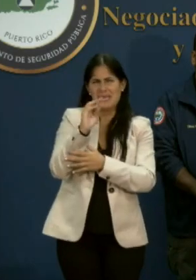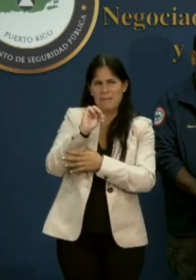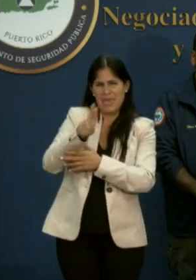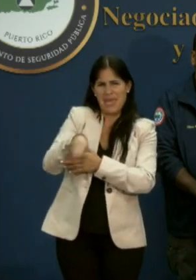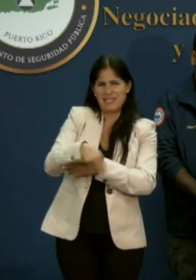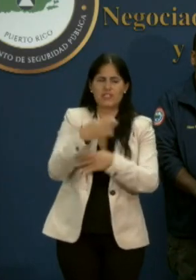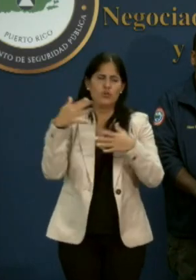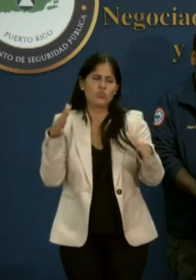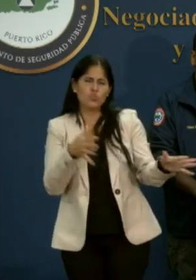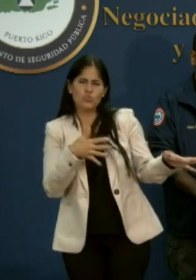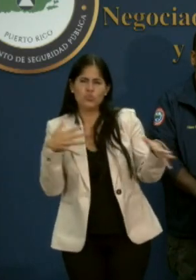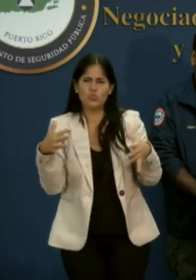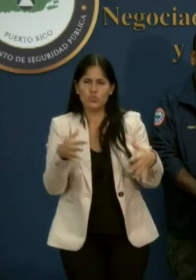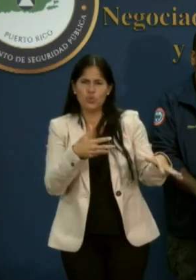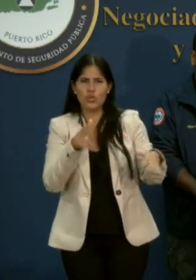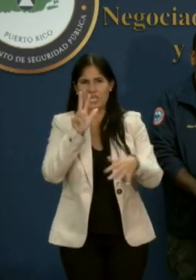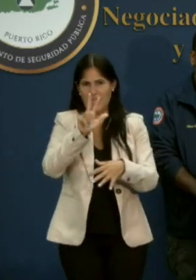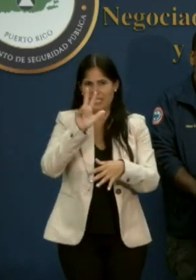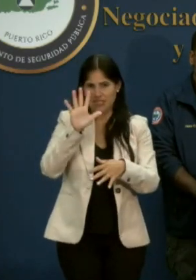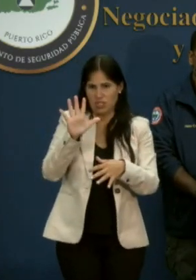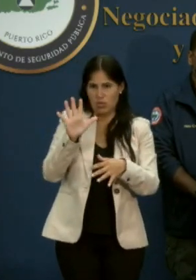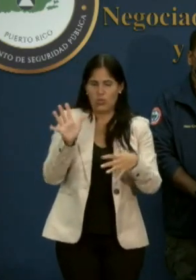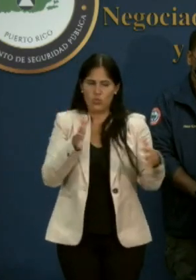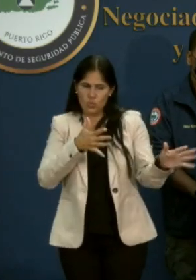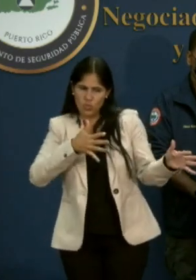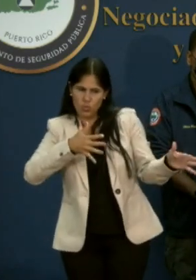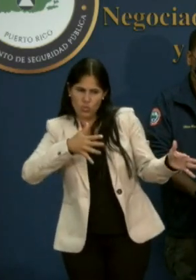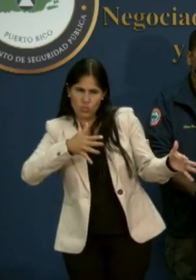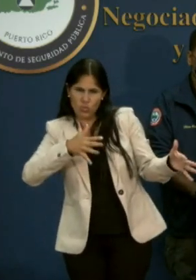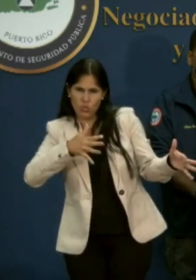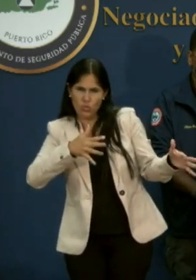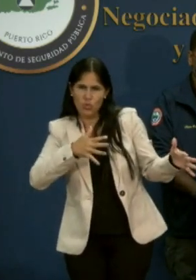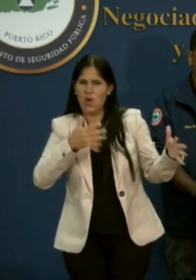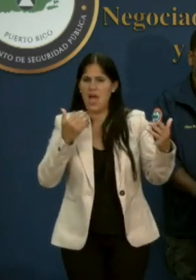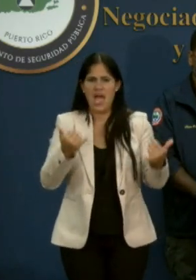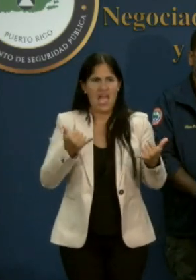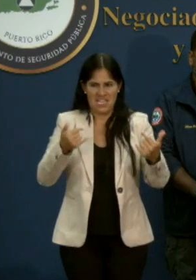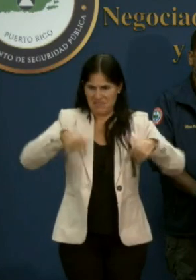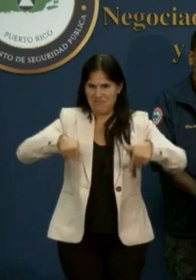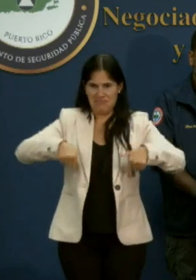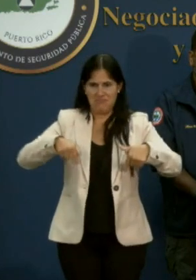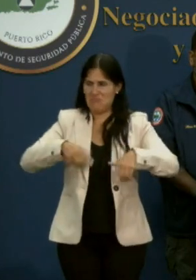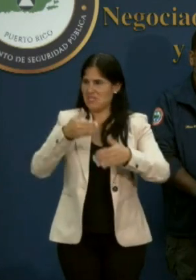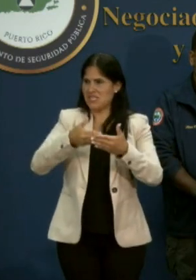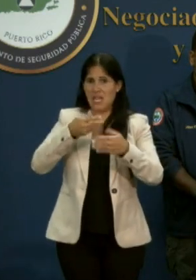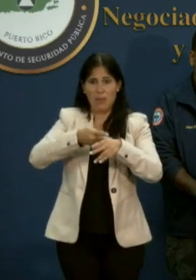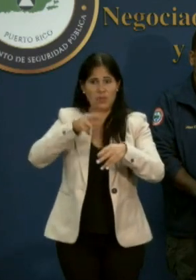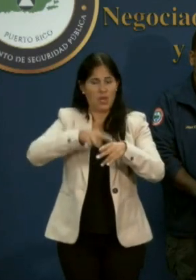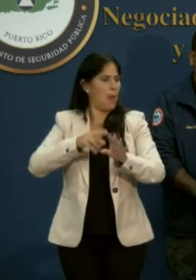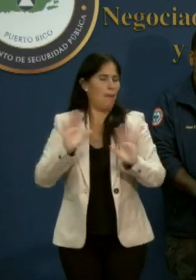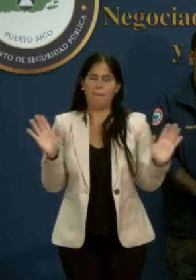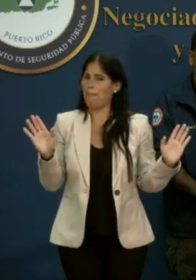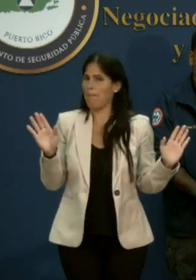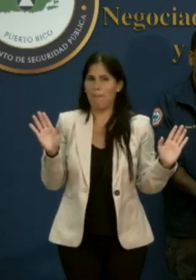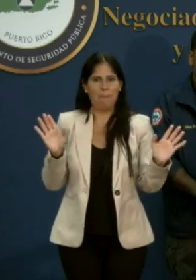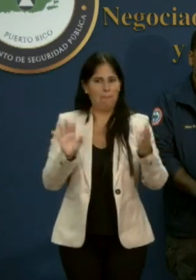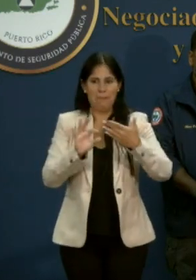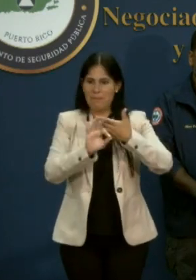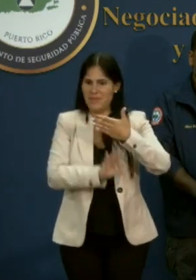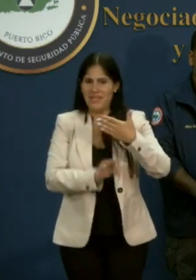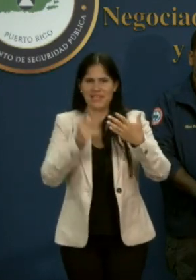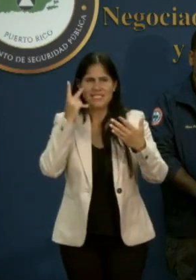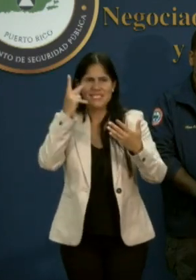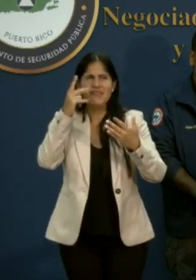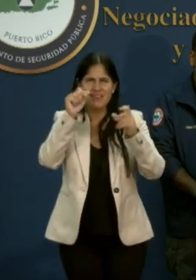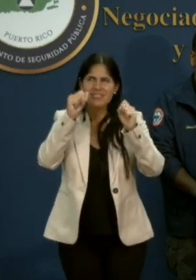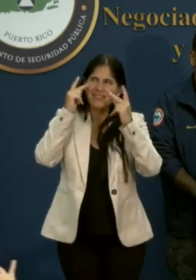millas por hora, pero ya está fuera de las aguas de Puerto Rico. Aún así, las zonas de nubosidad asociadas